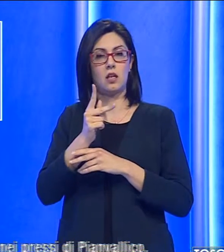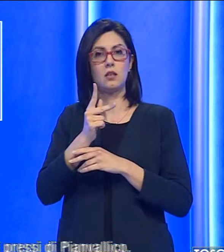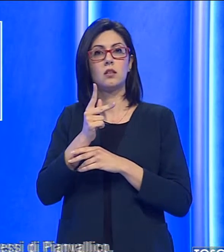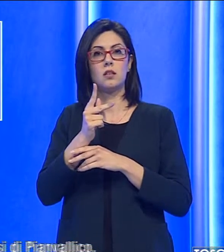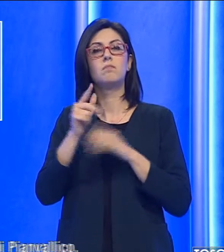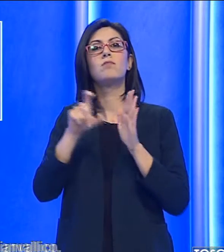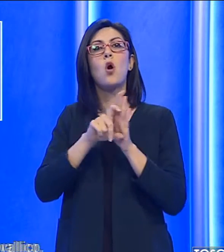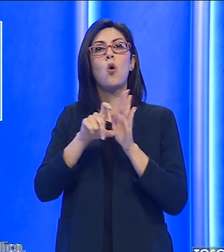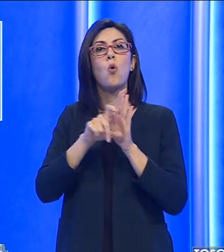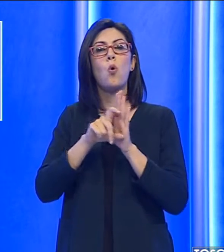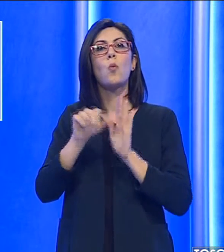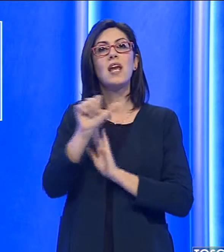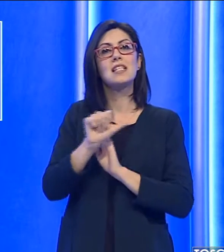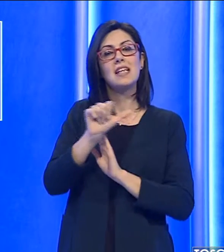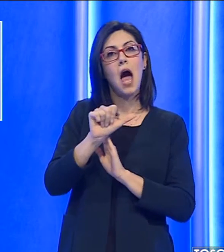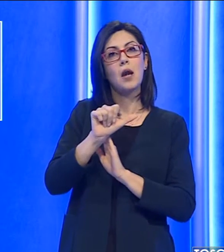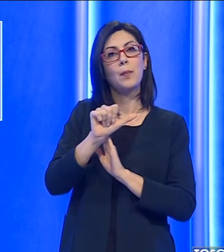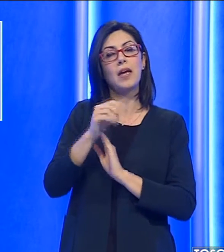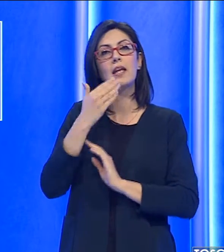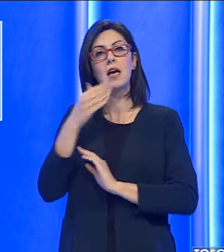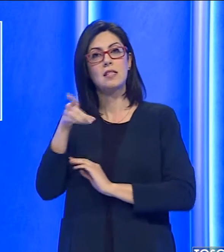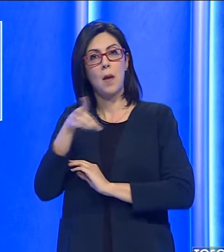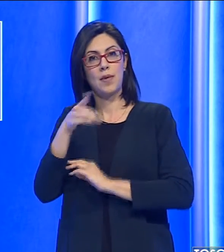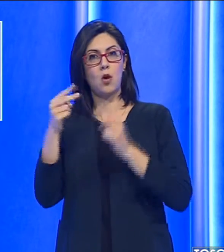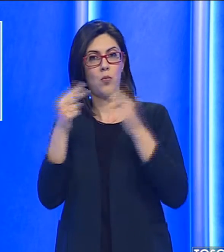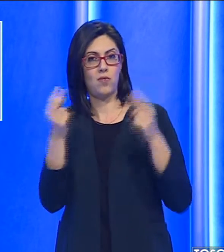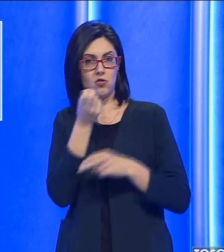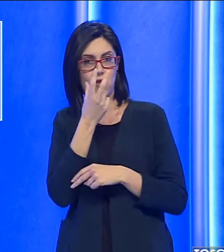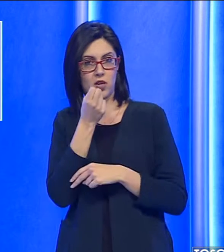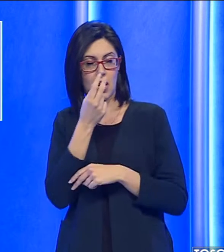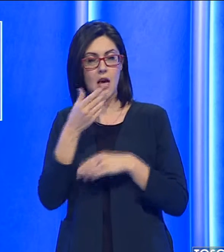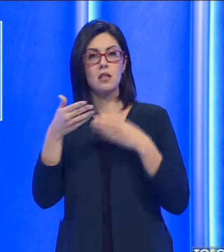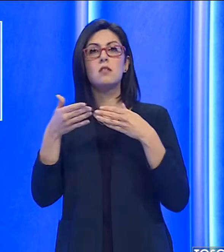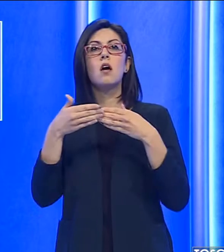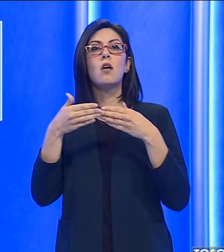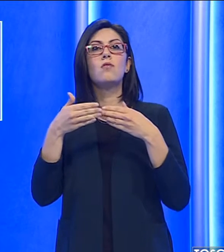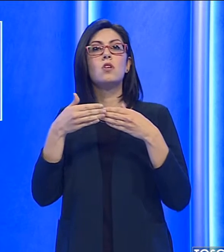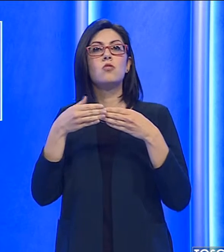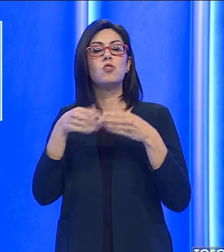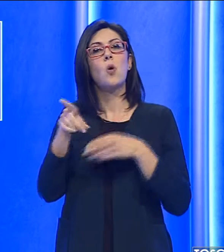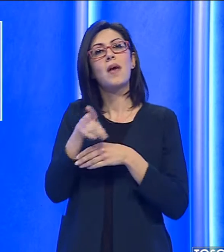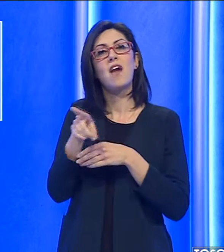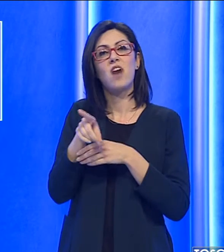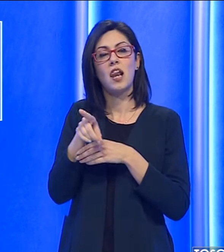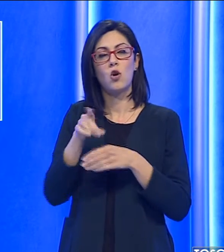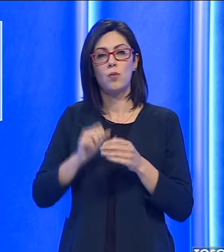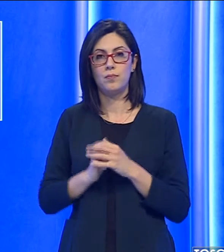comune di Scarperia e San Piero in provincia di Firenze nei pressi di Pianvallico.